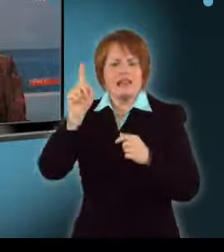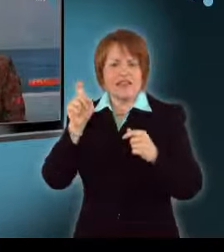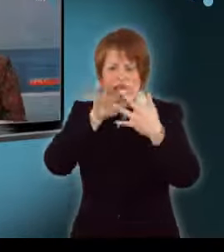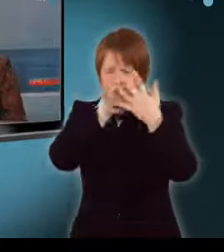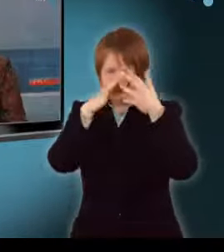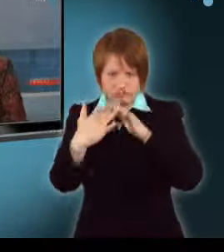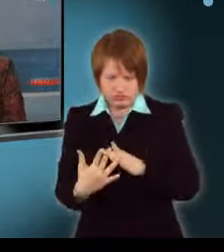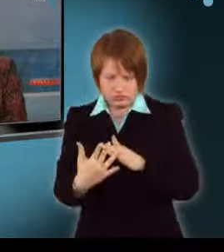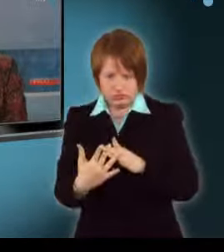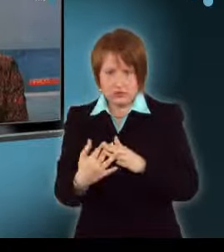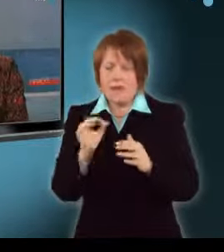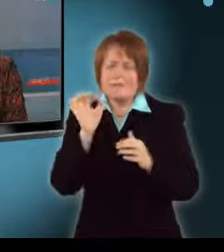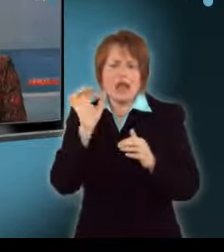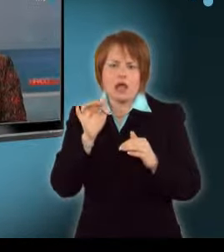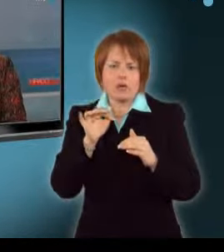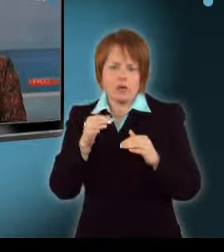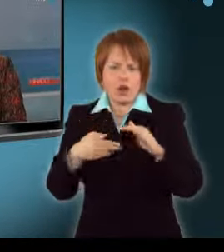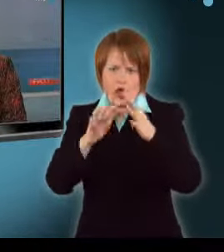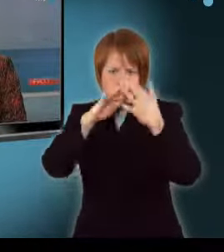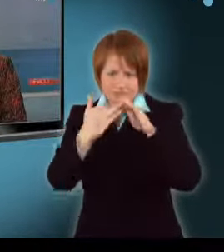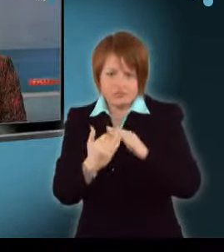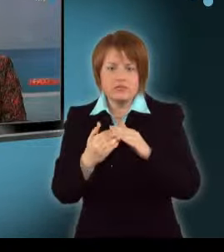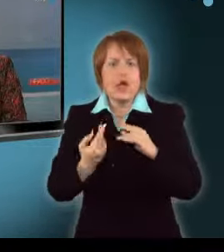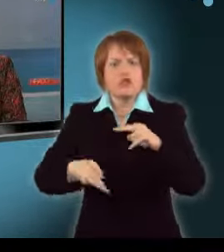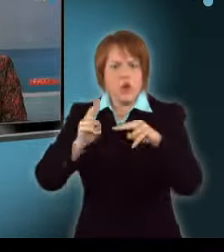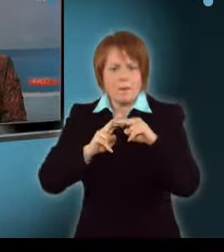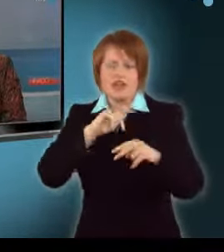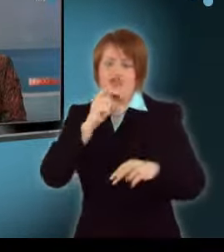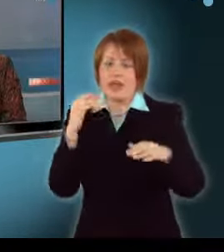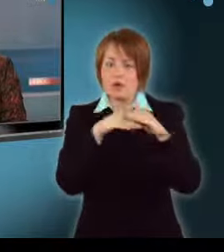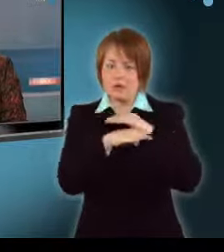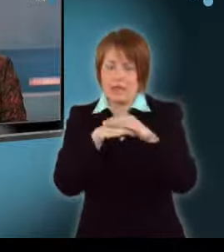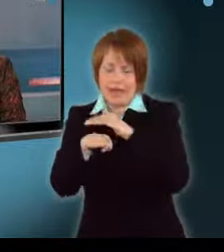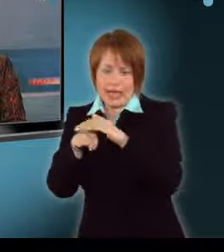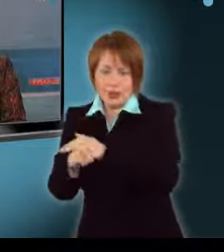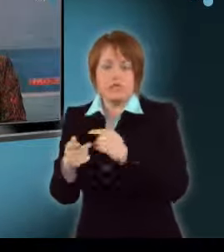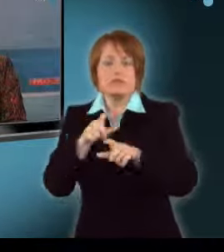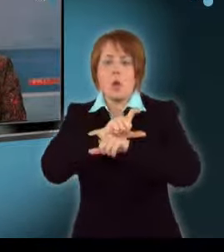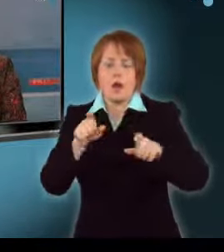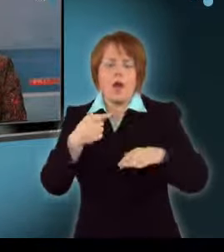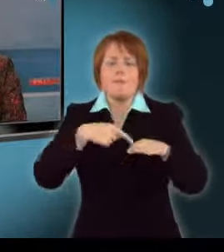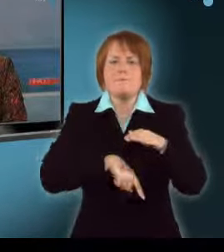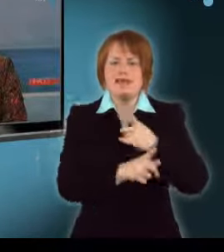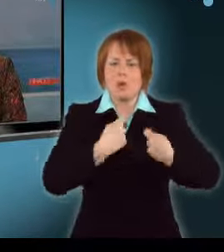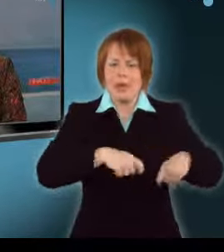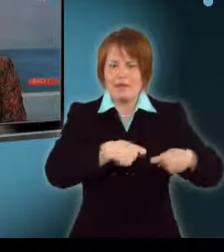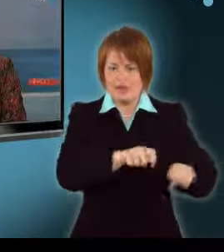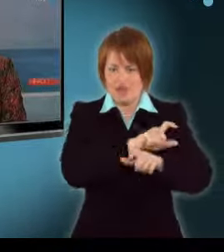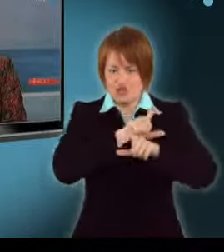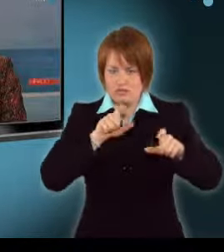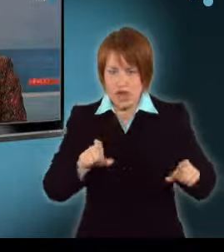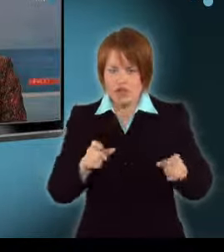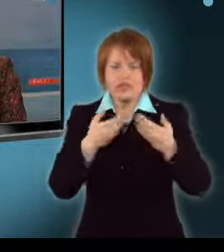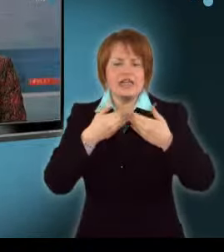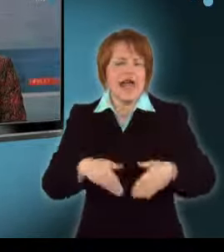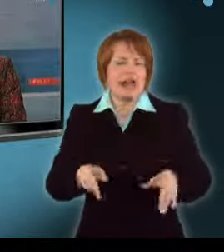szinte pillanatok alatt dölt össze, de a legtöbben ki tudtak menekülni. Az omlást a metróépítés okozhatta. A károk